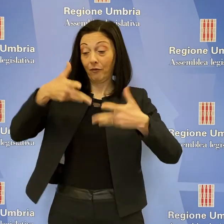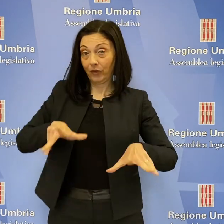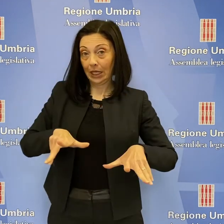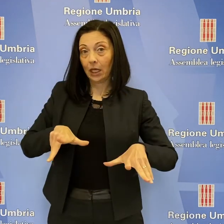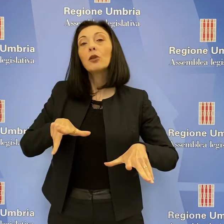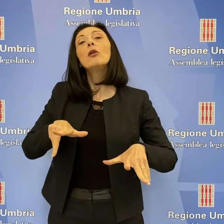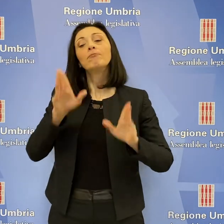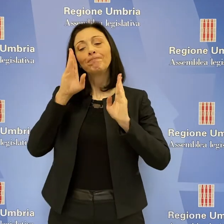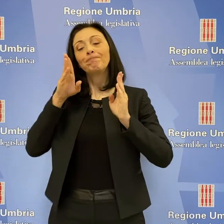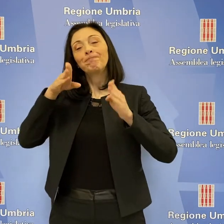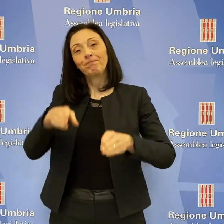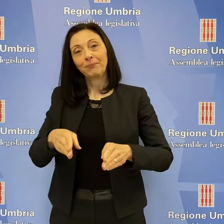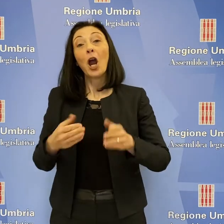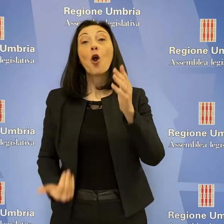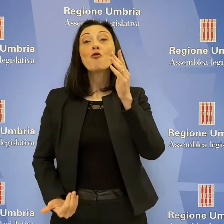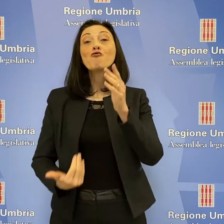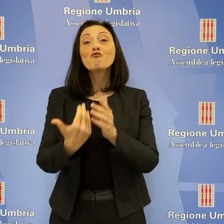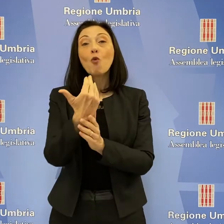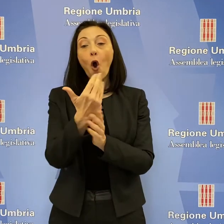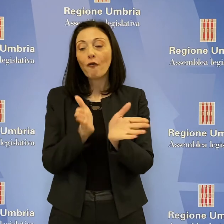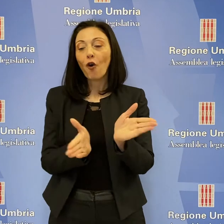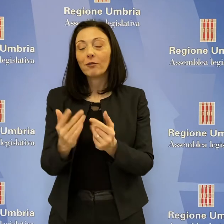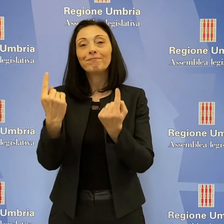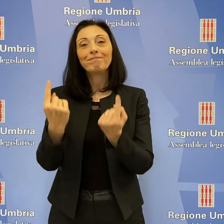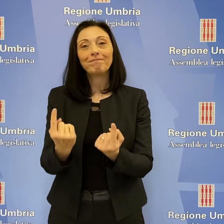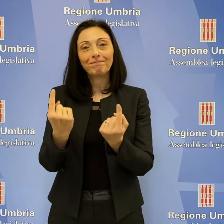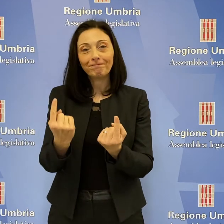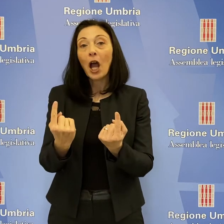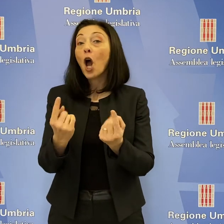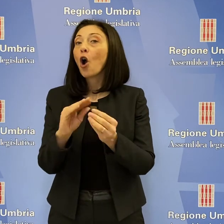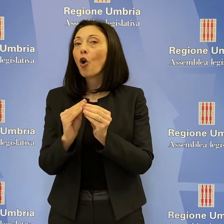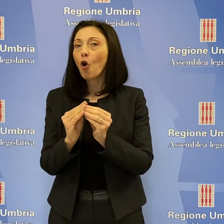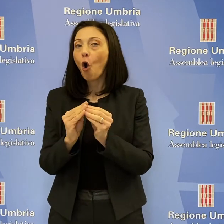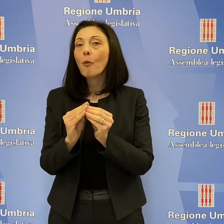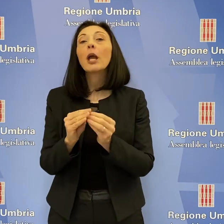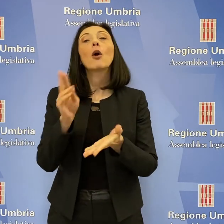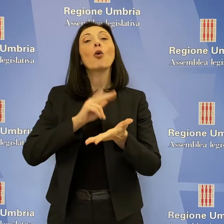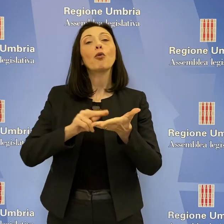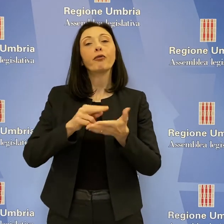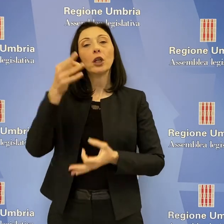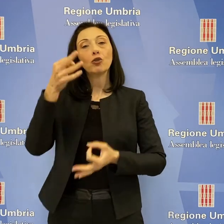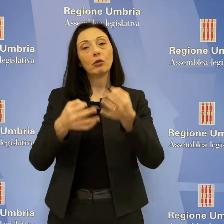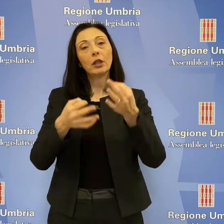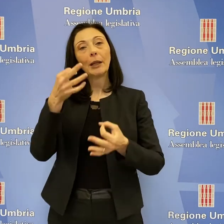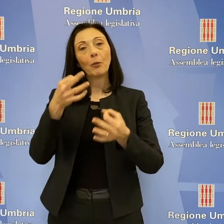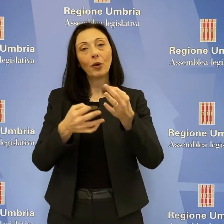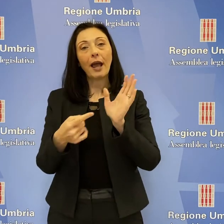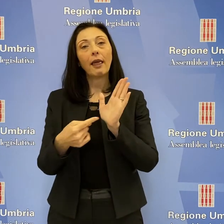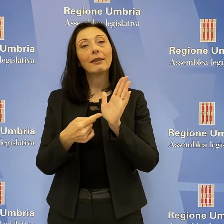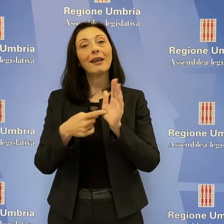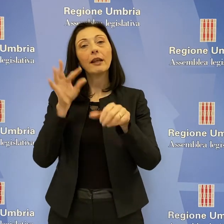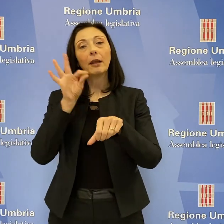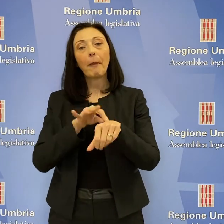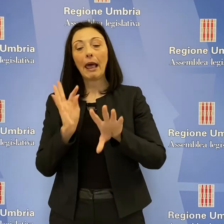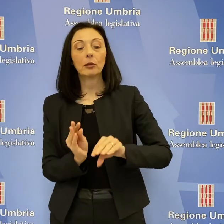nuovo spazio da dedicare alla sala di attesa del reparto di oncologia, mediante il trasferimento dell'ufficio del Tribunale dei diritti del malato.